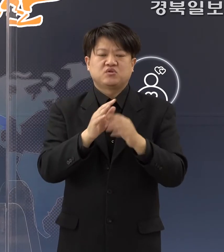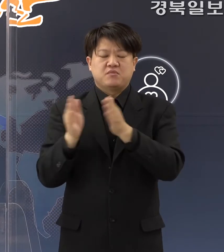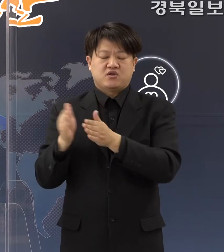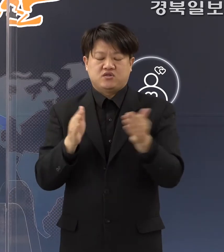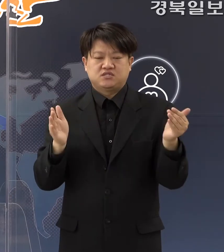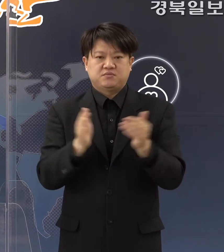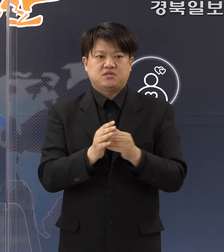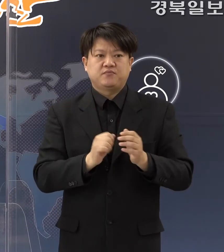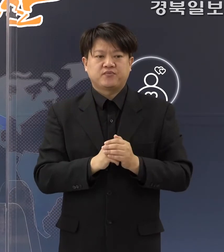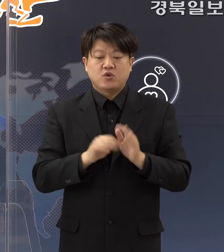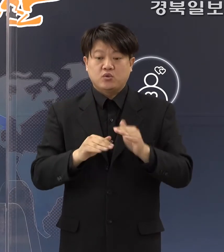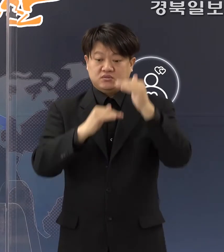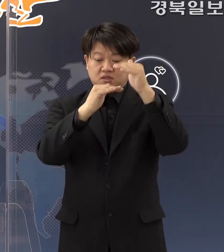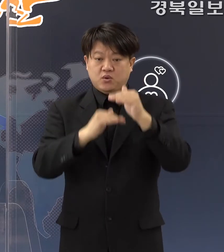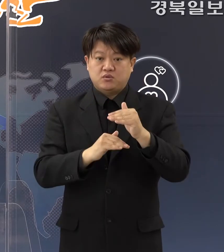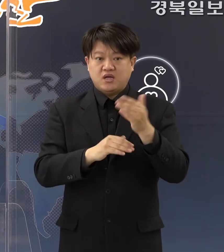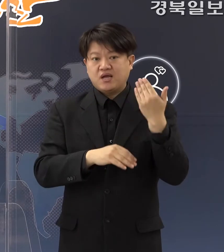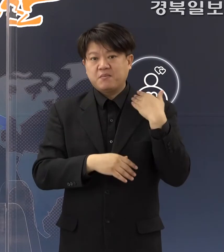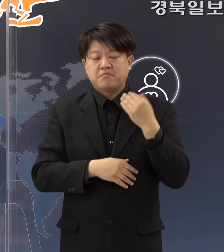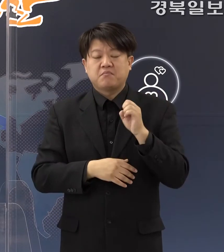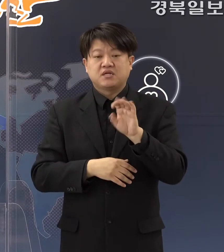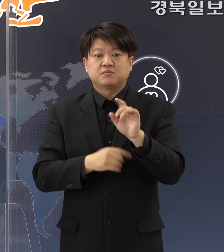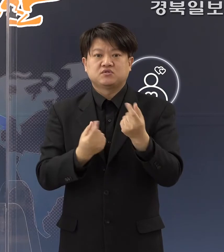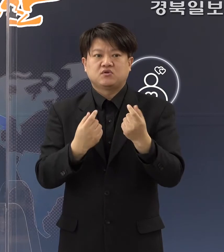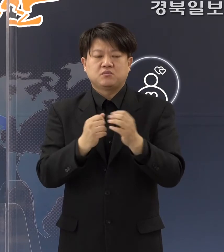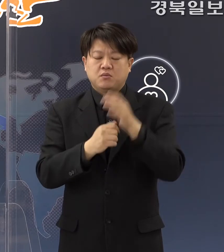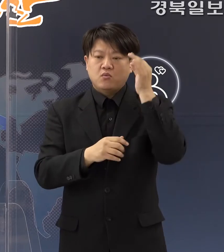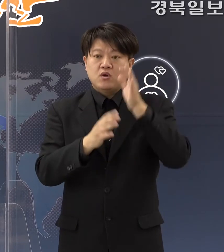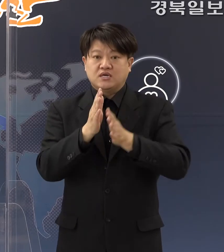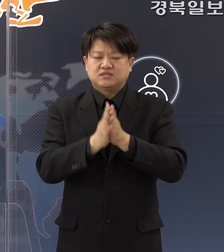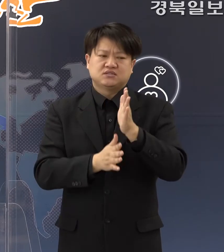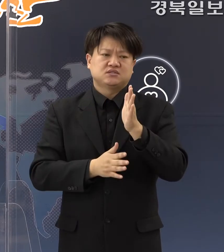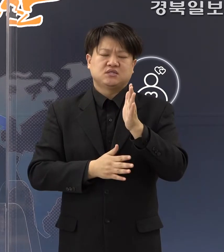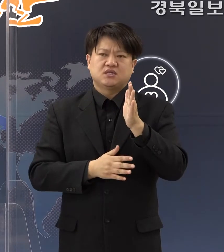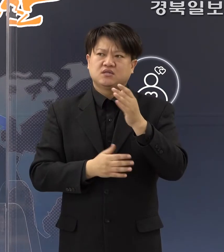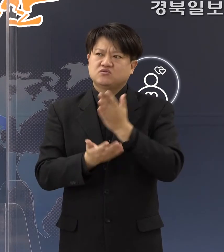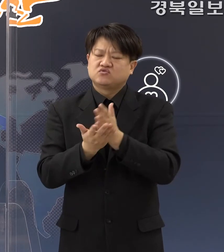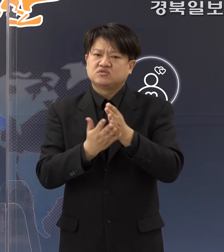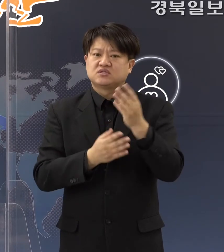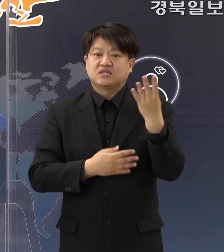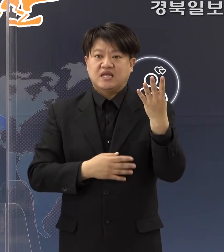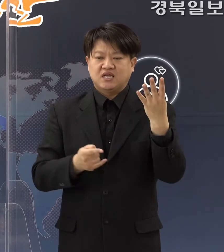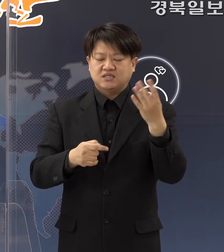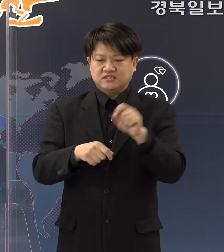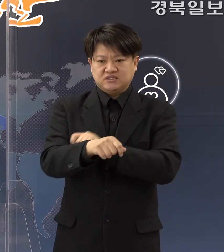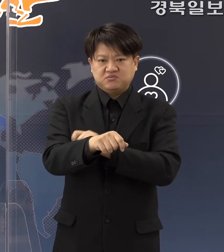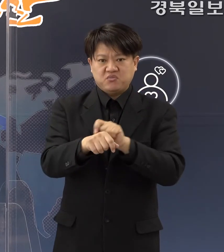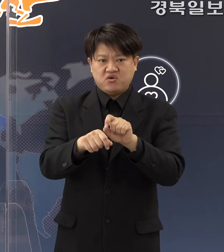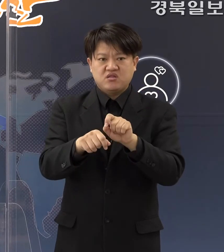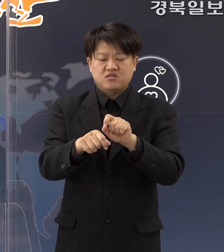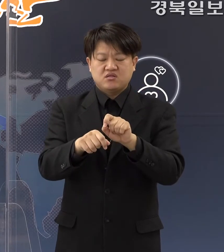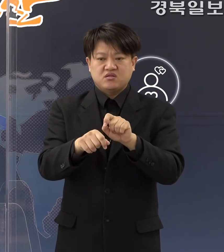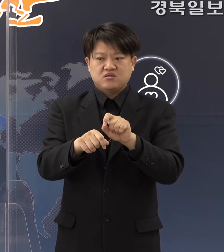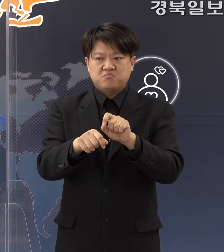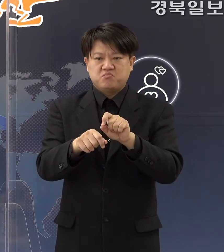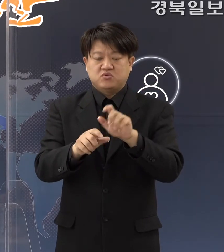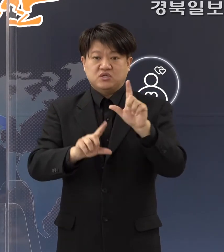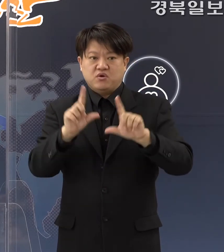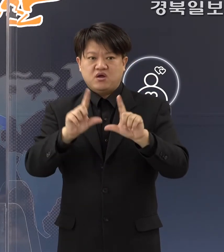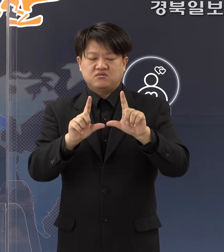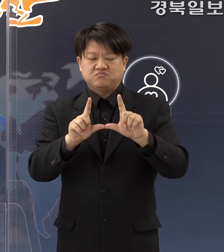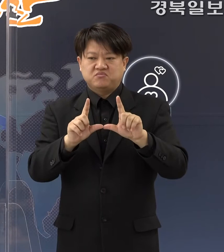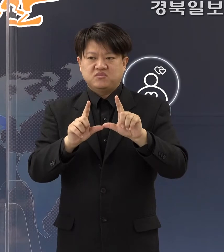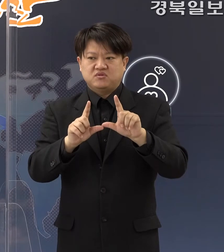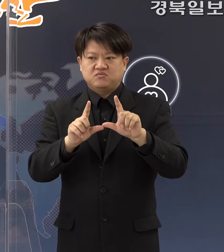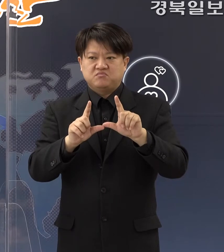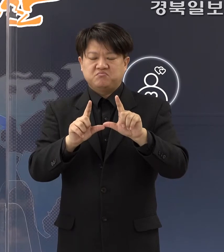사실 브리핑 내용은 아까 말씀드린 포항시의 한 4가지 정도의 특수한 경우를 빼고는 크게